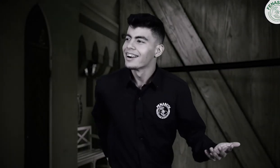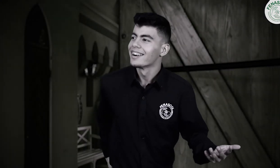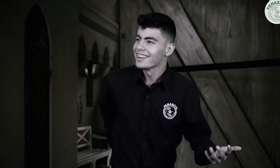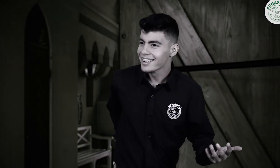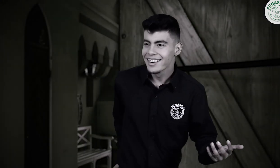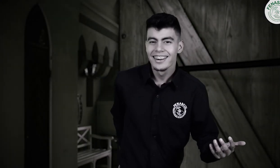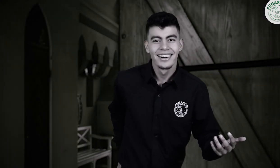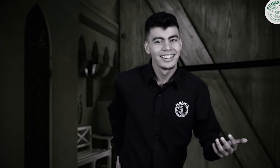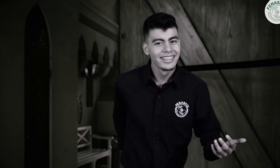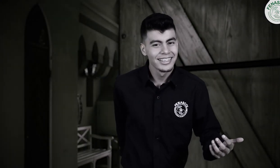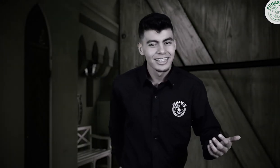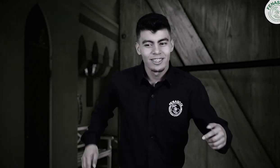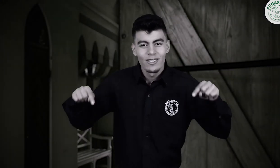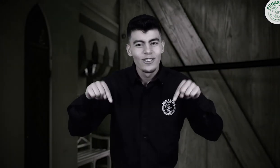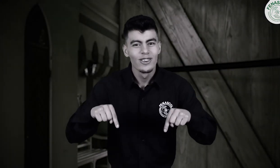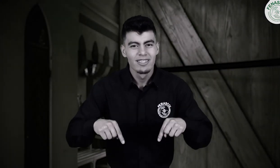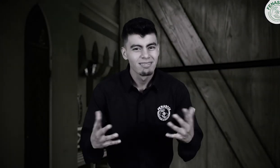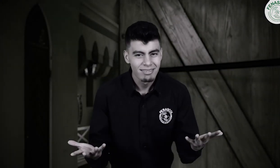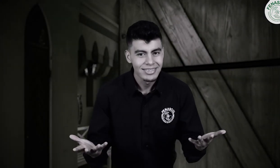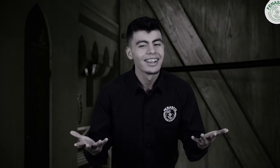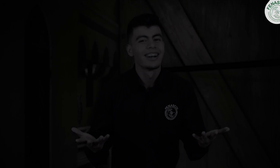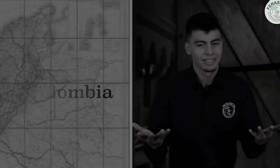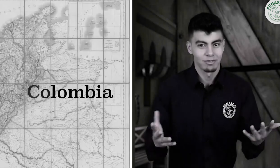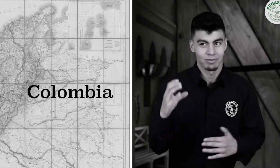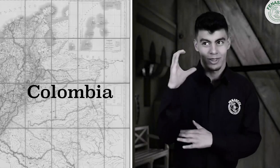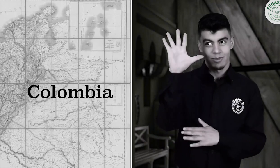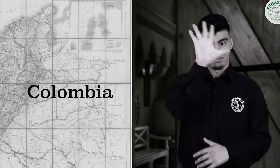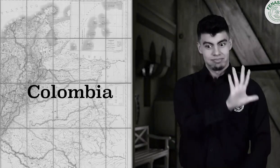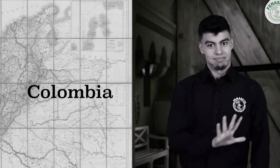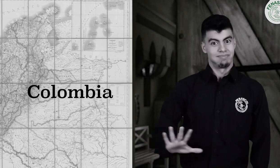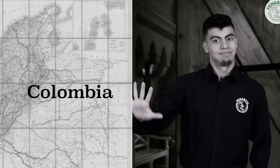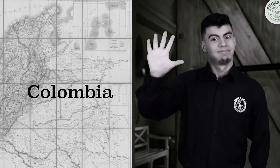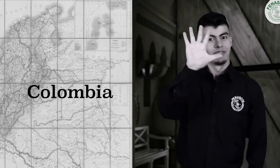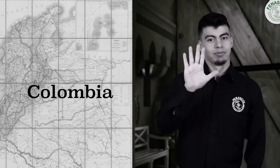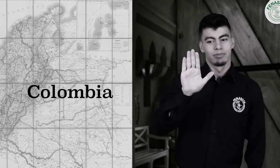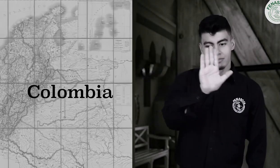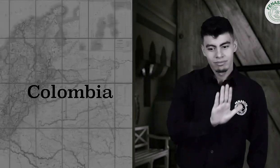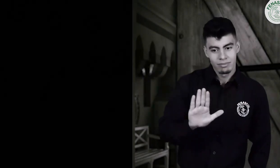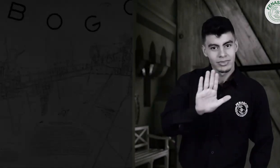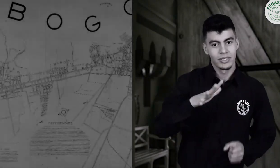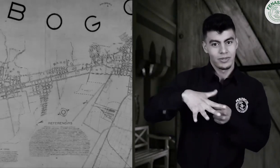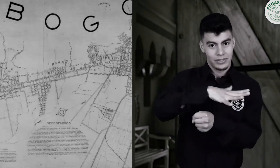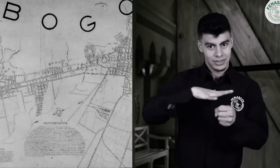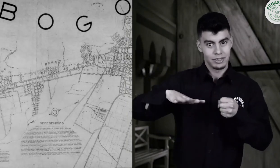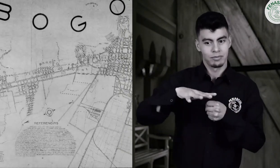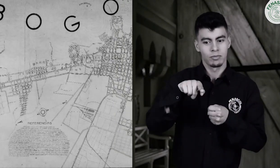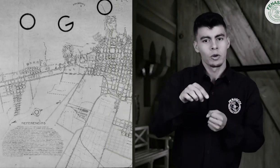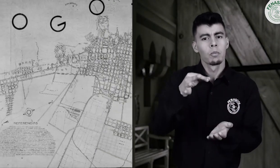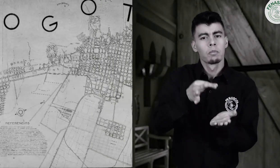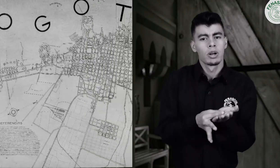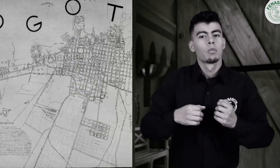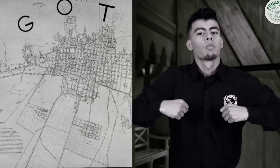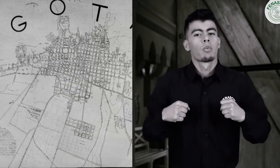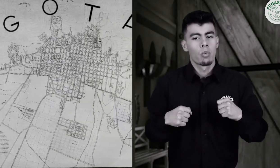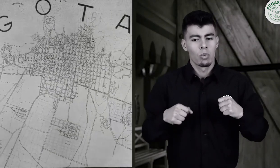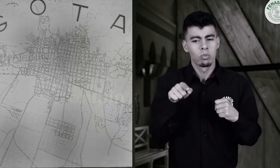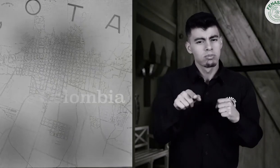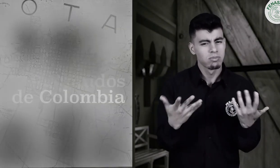Nos encontramos en Colombia, en el departamento de Cundinamarca. En la capital bogotana, las personas sordas